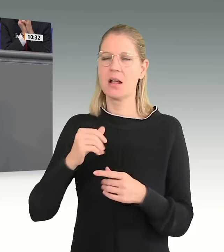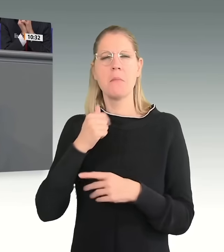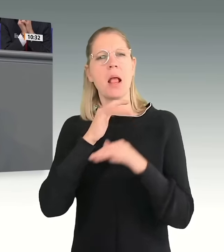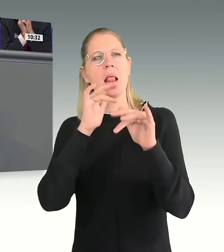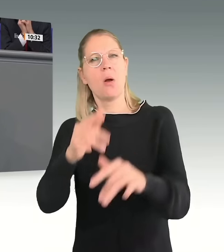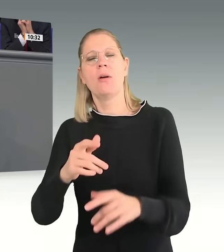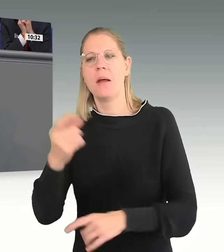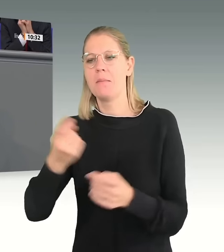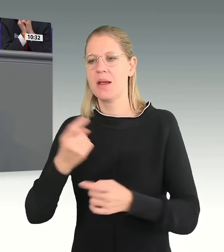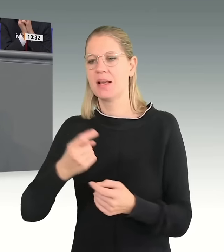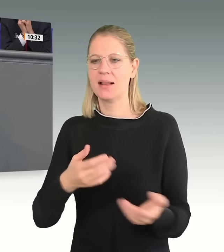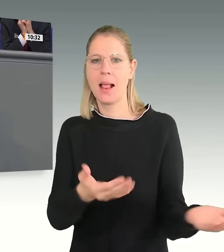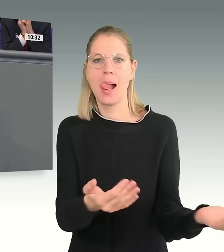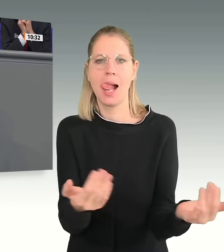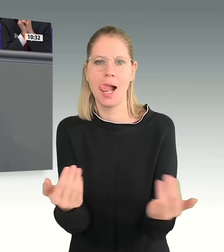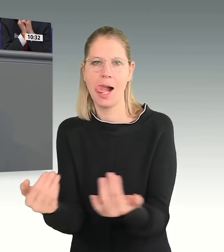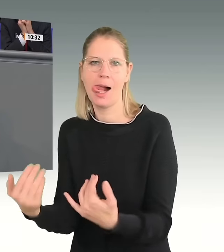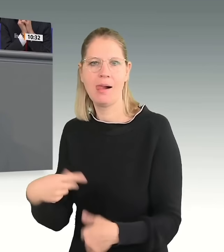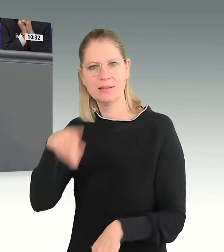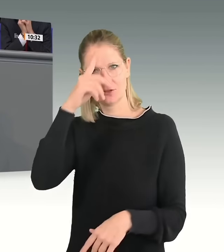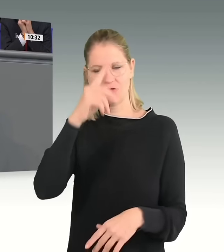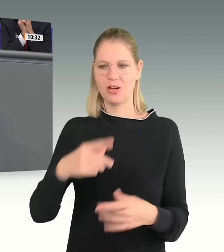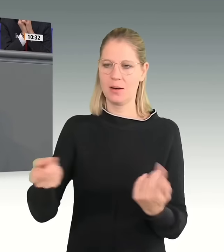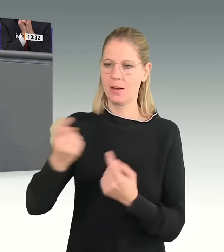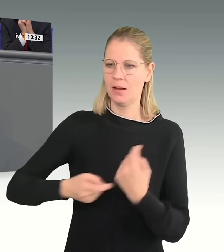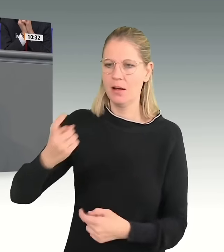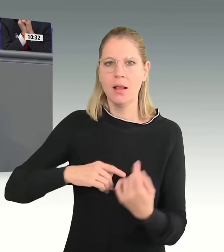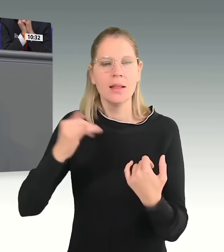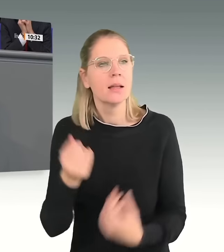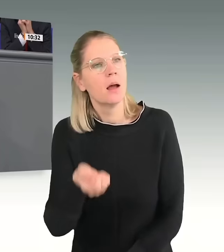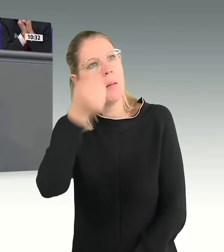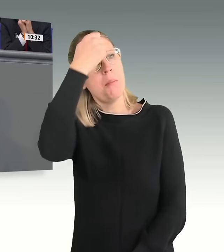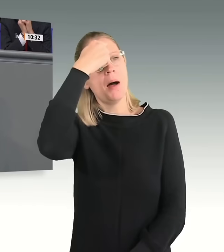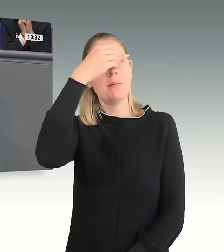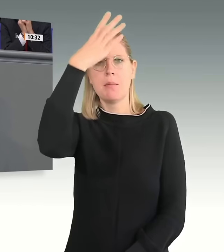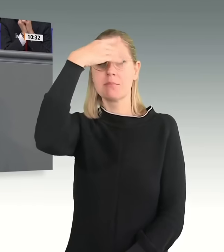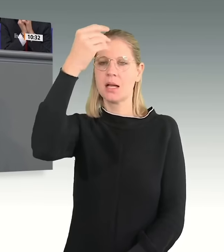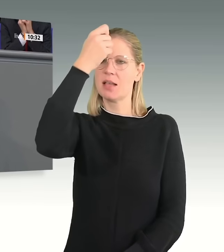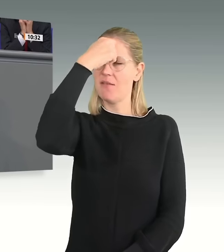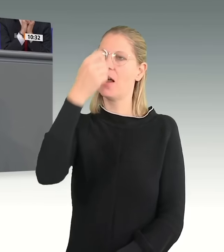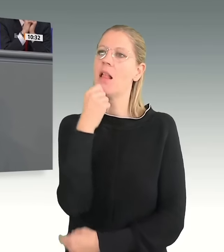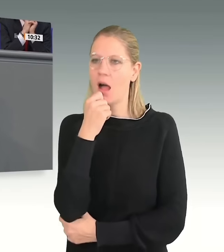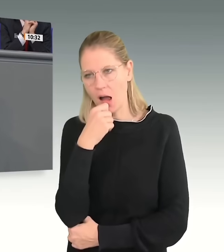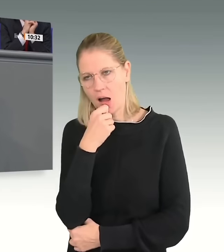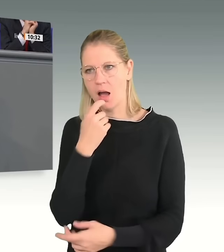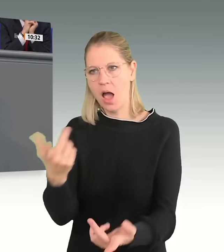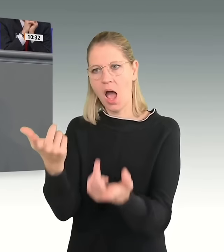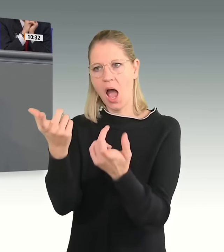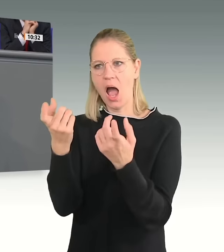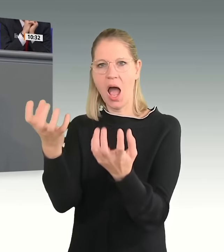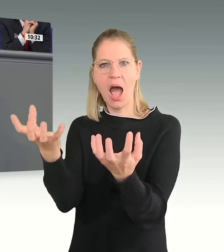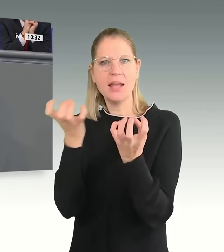fällt der Marketingabteilung von Friedrich Merz plötzlich ein, dass es eine Anreizwirkung der deutschen Sozialleistungen geben könnte. Was für eine